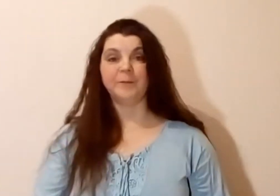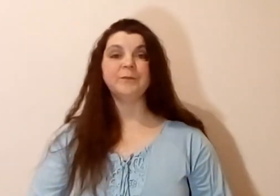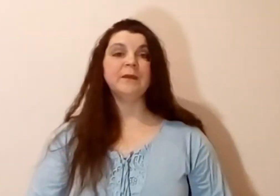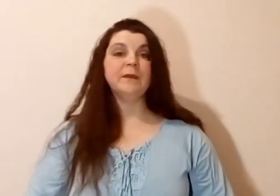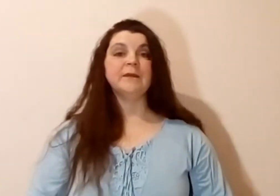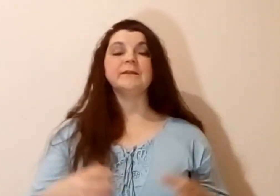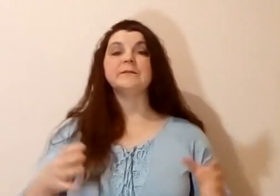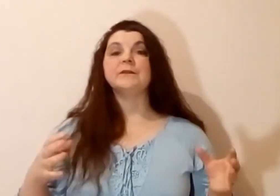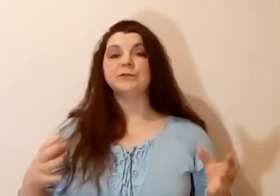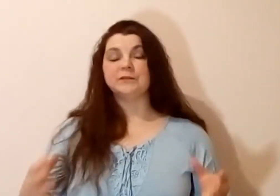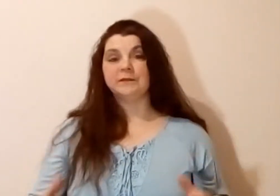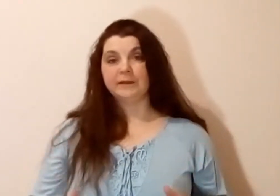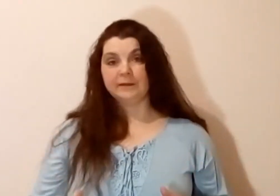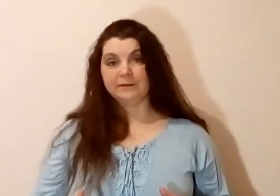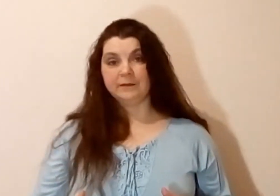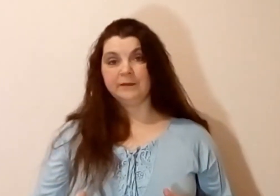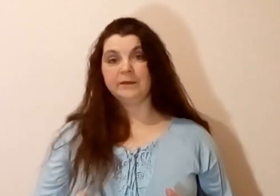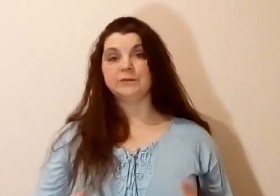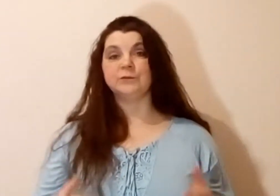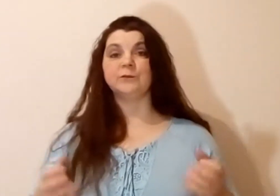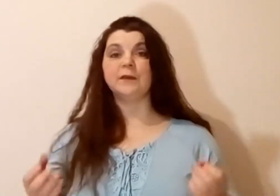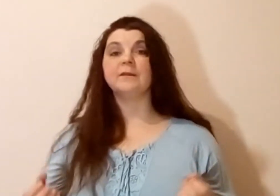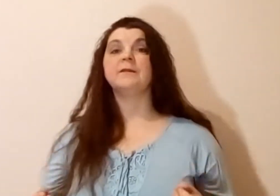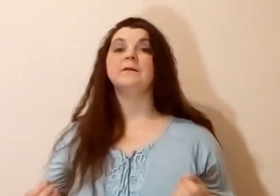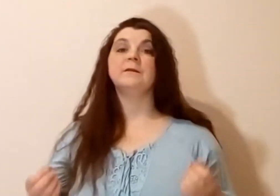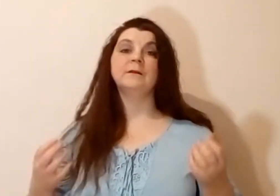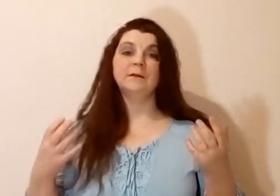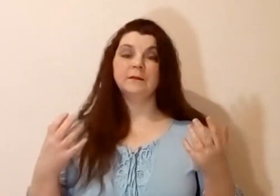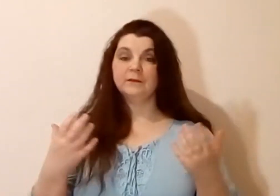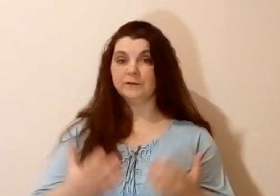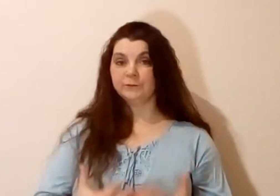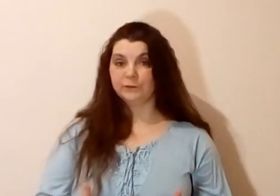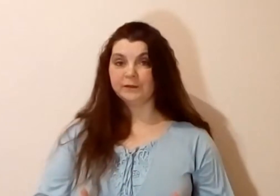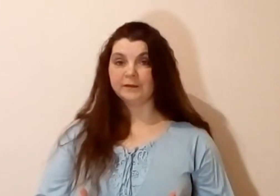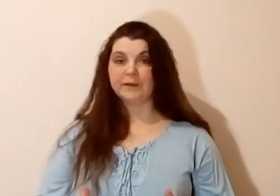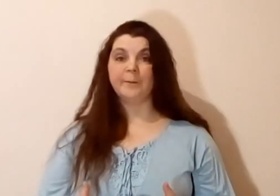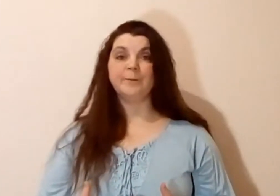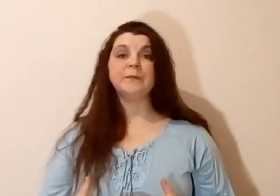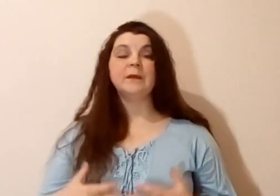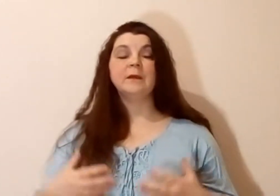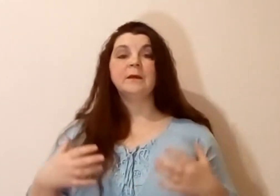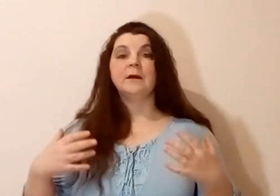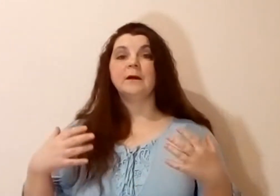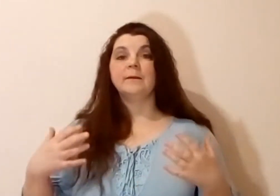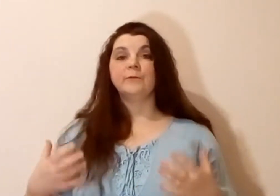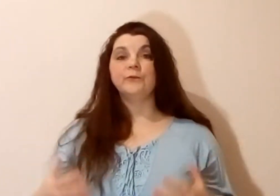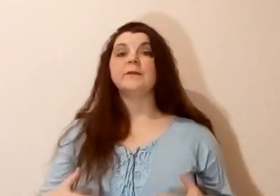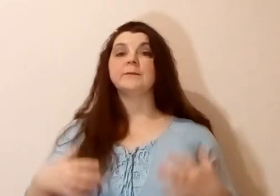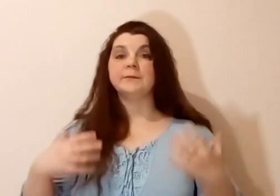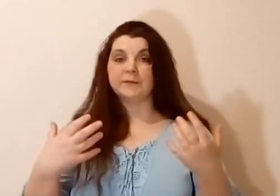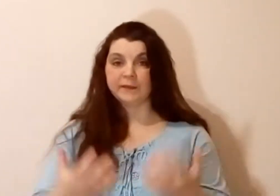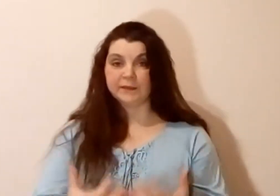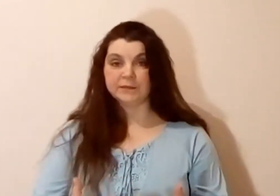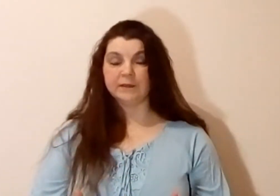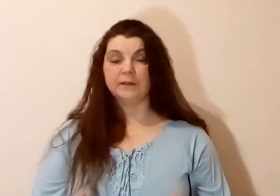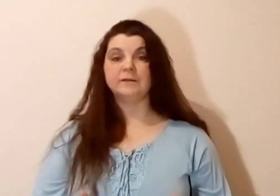Если вы точно знаете, что у вас сегодня там будет встреча с